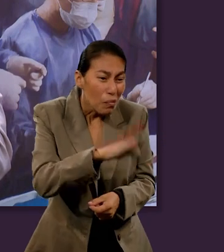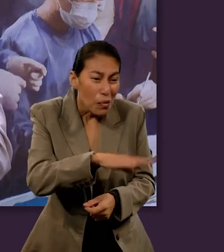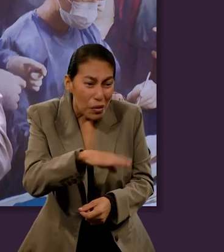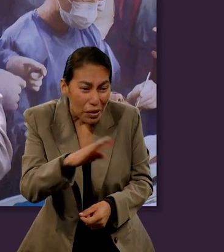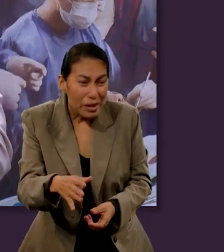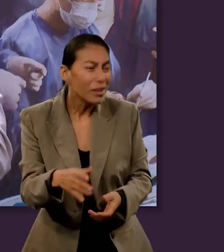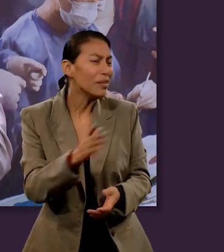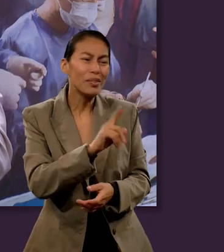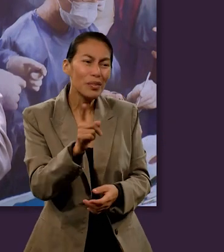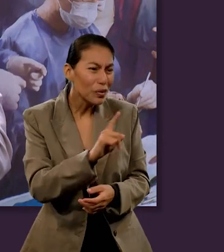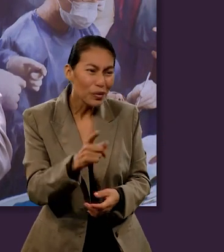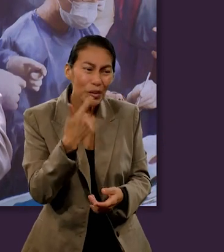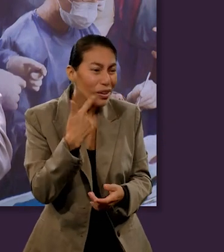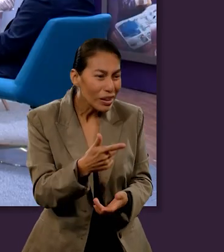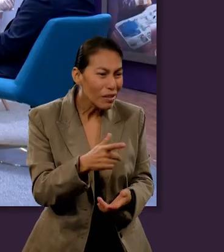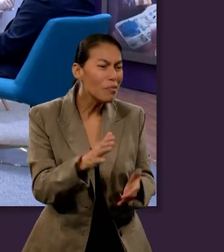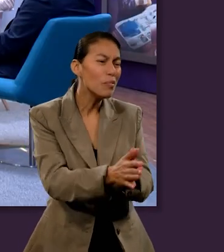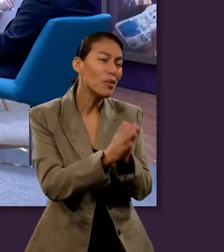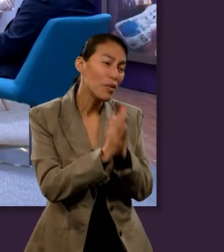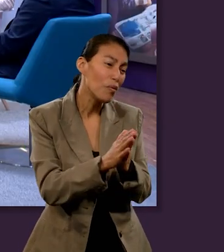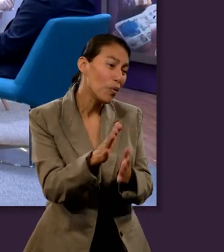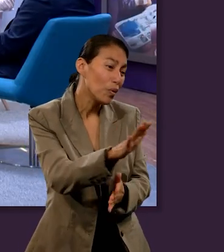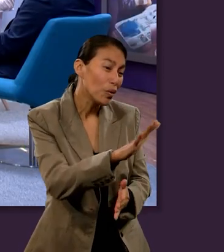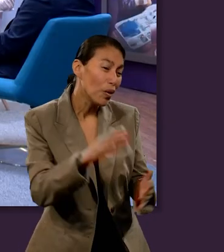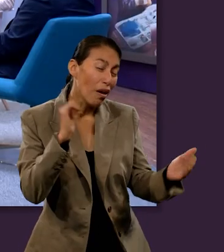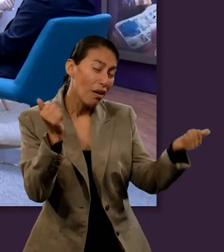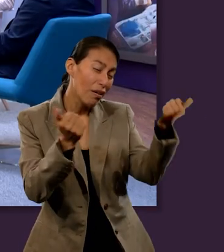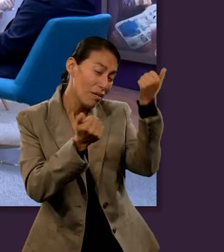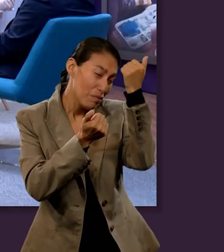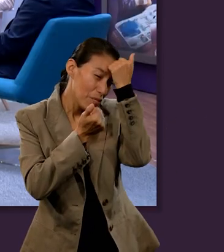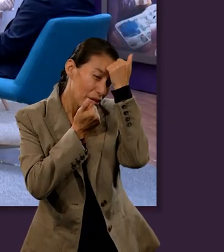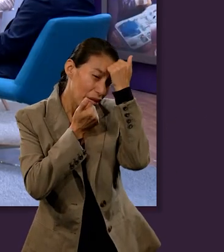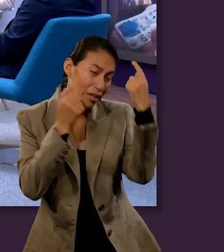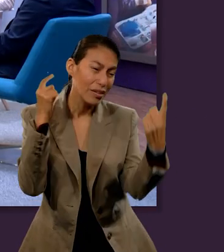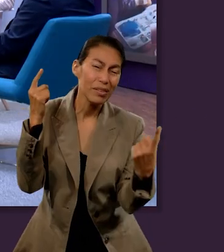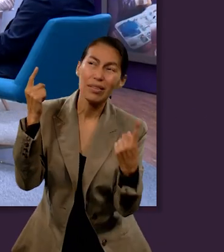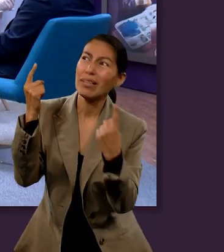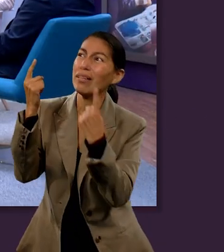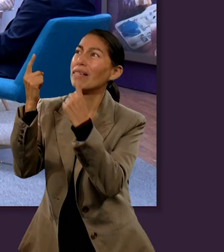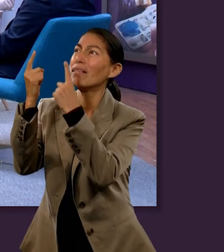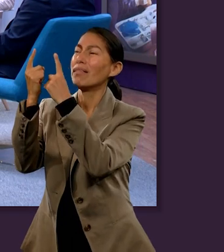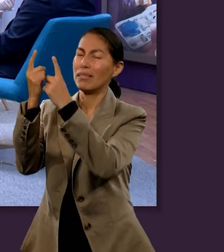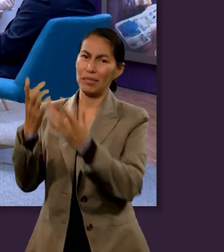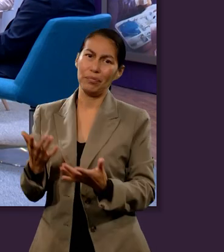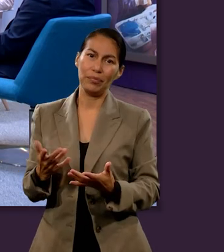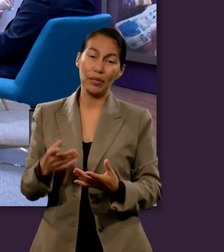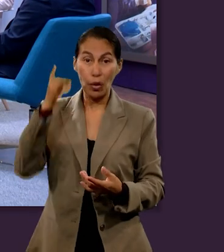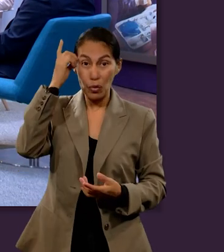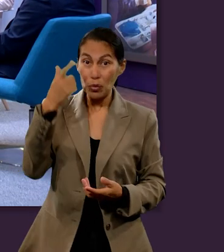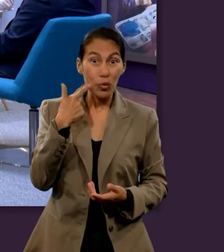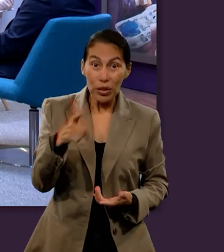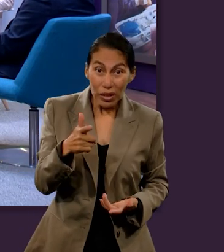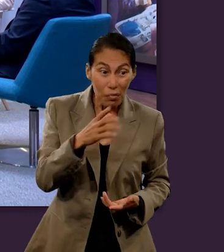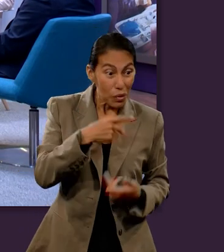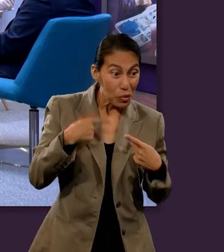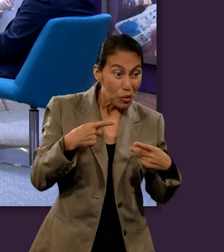Nos damos cuenta que Dios no podría permitir que las personas, aunque fueran malas, estuvieran viviendo